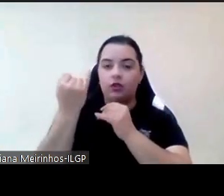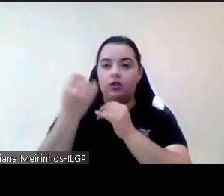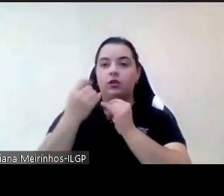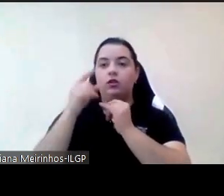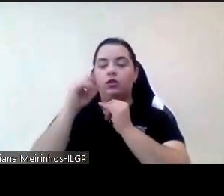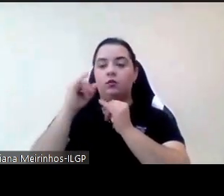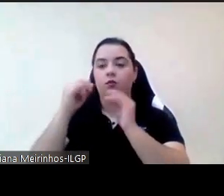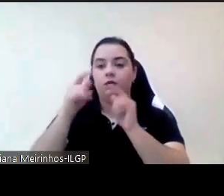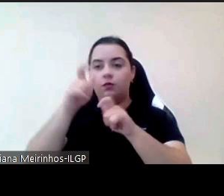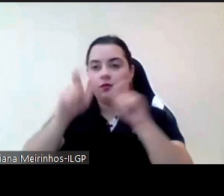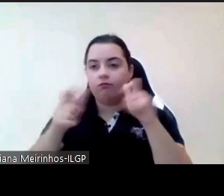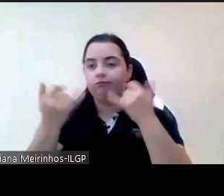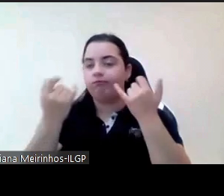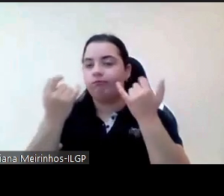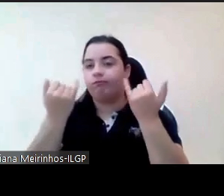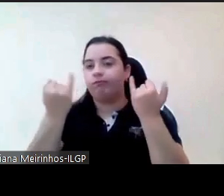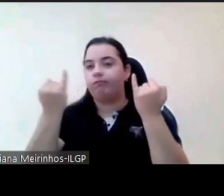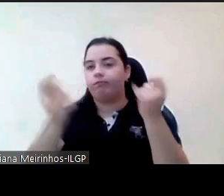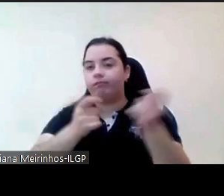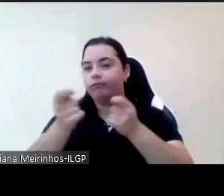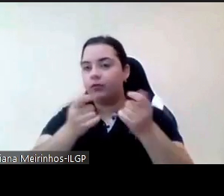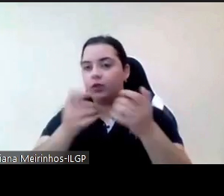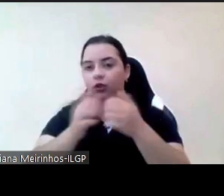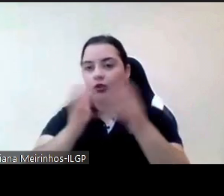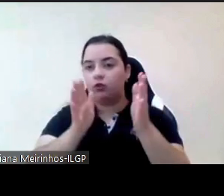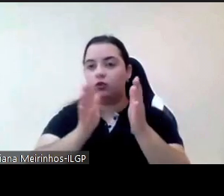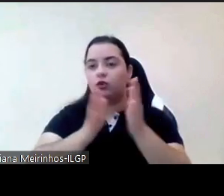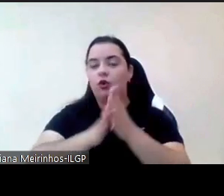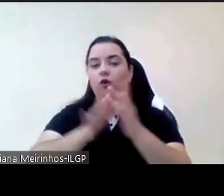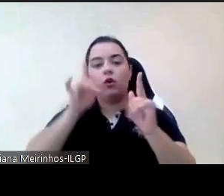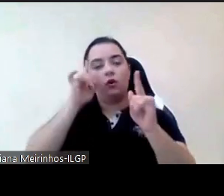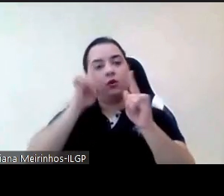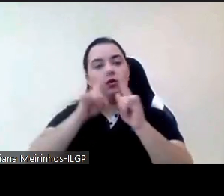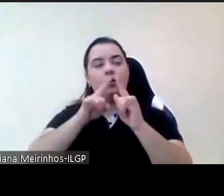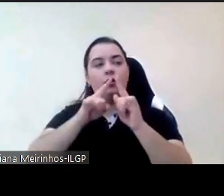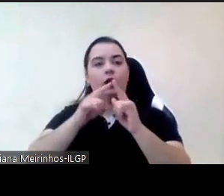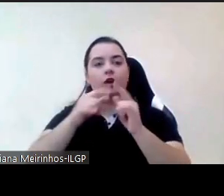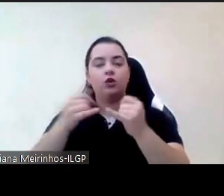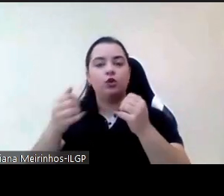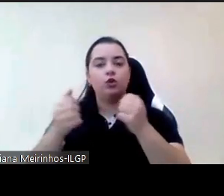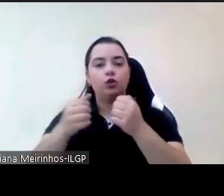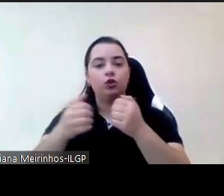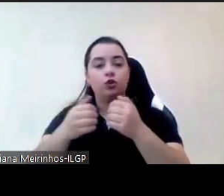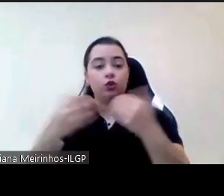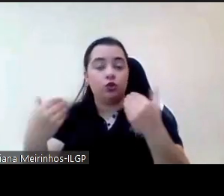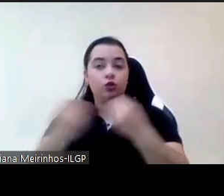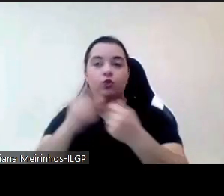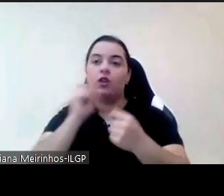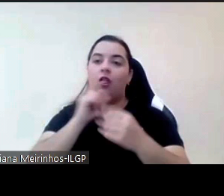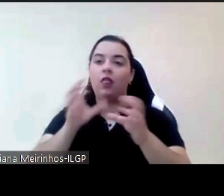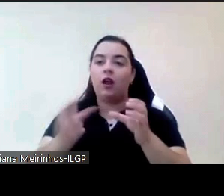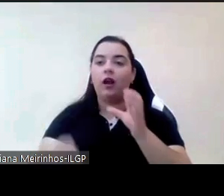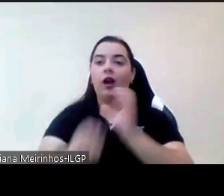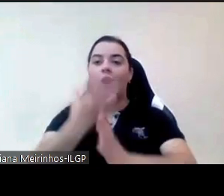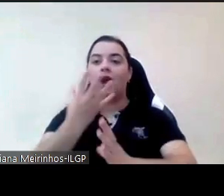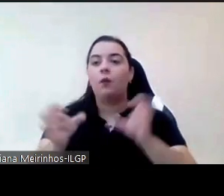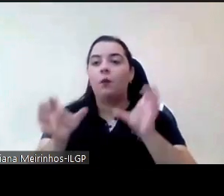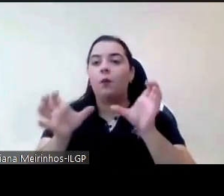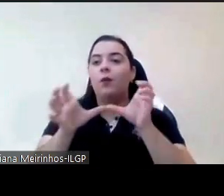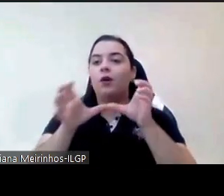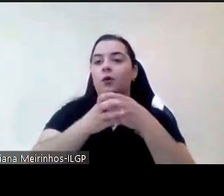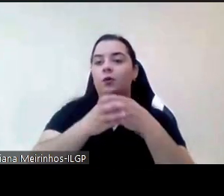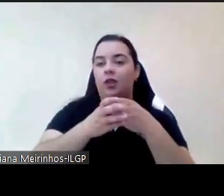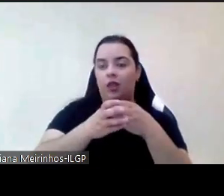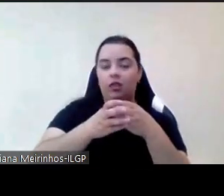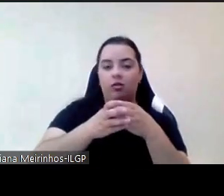que nos ajudam de facto a chegar ao estado de comunidade e que também são uma forma de nós recebermos um input do estado de comunidade quais sejam